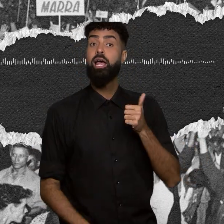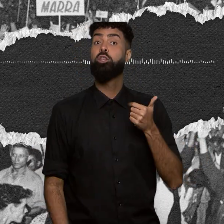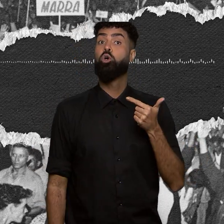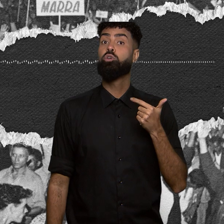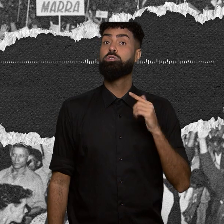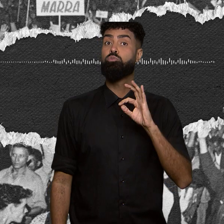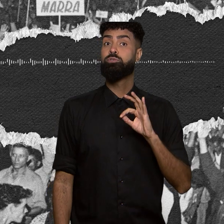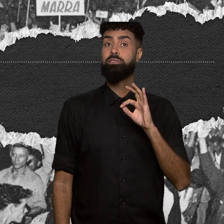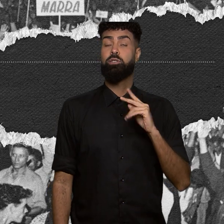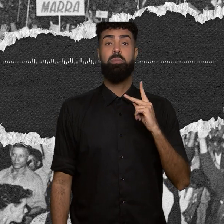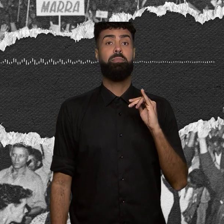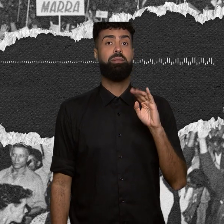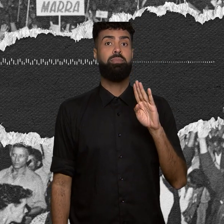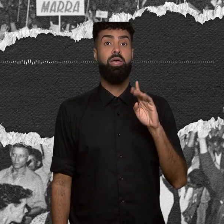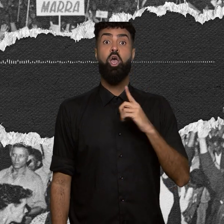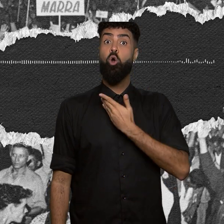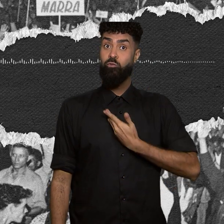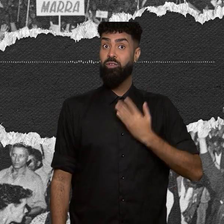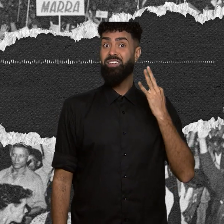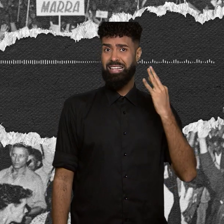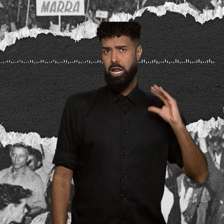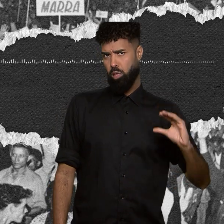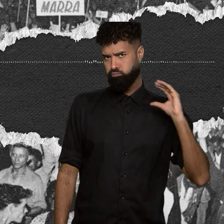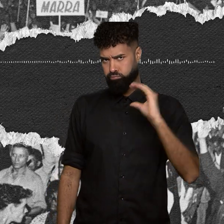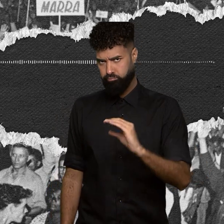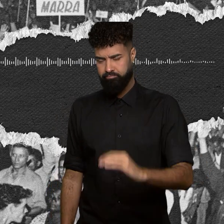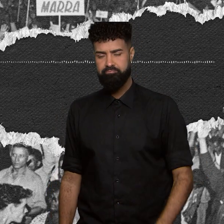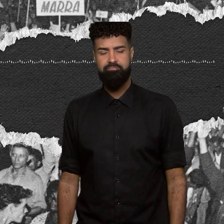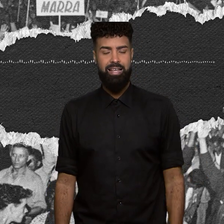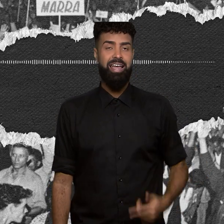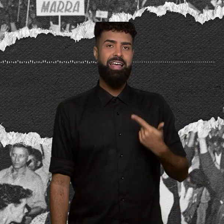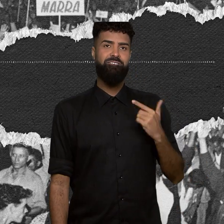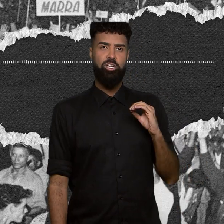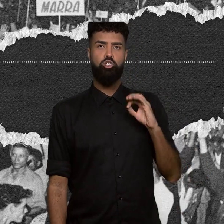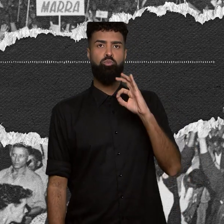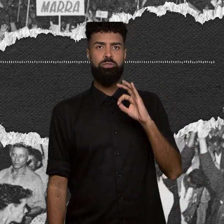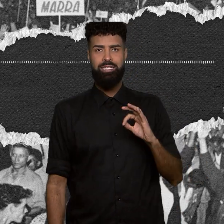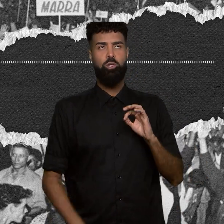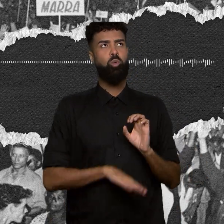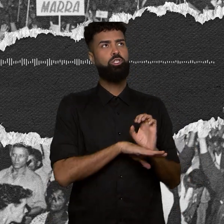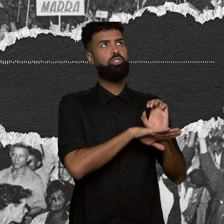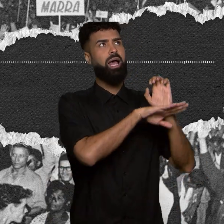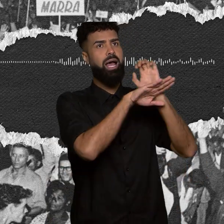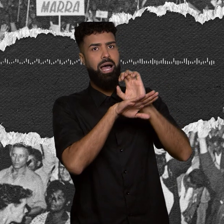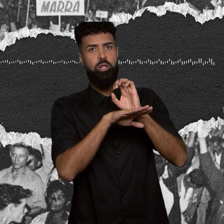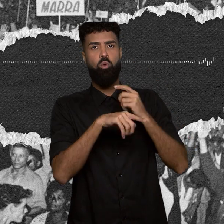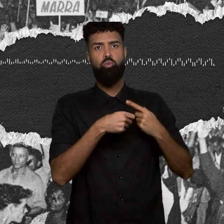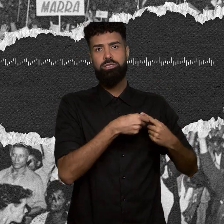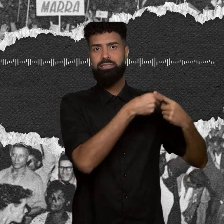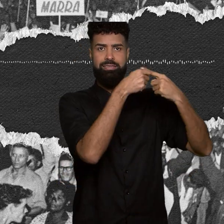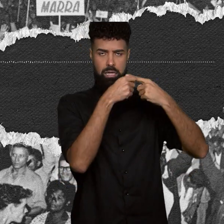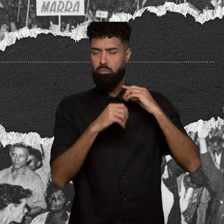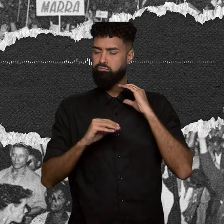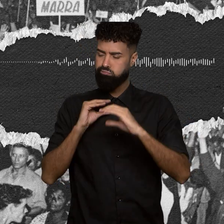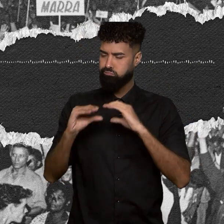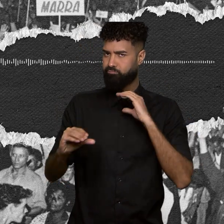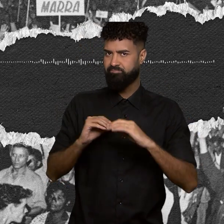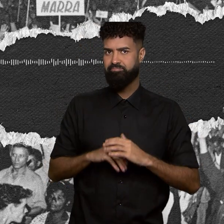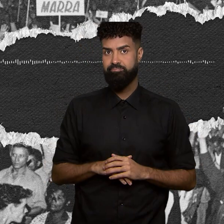PIB, pelo governo federal, e de 20% do orçamento de estados e municípios. Olha, foi uma luta enorme para o Plano